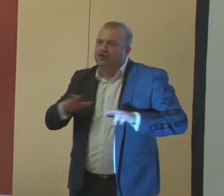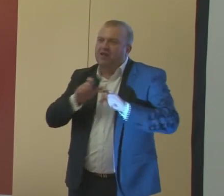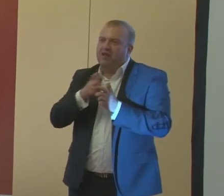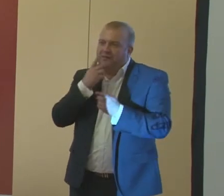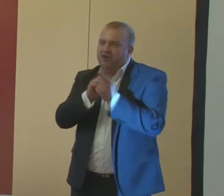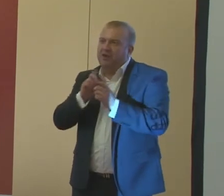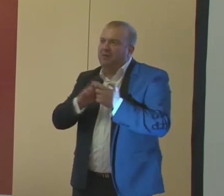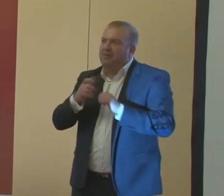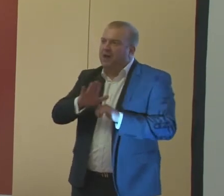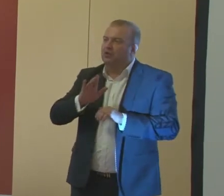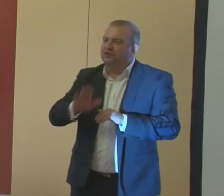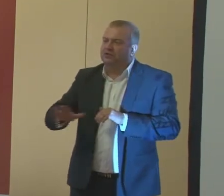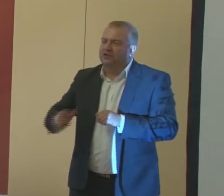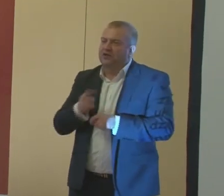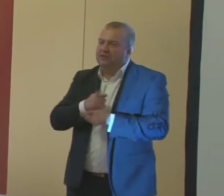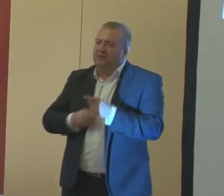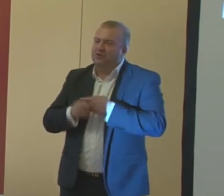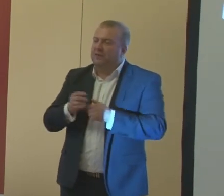z niepełnosprawnością.